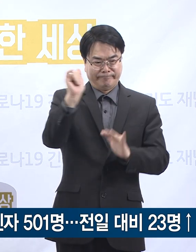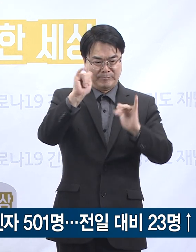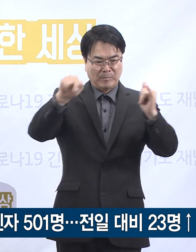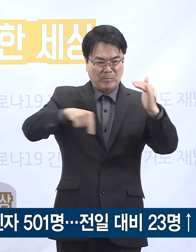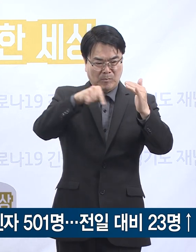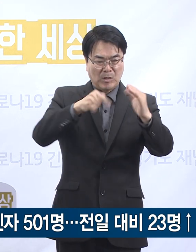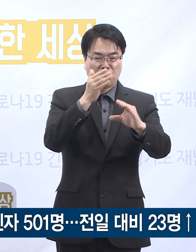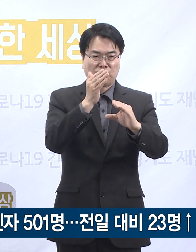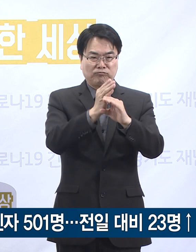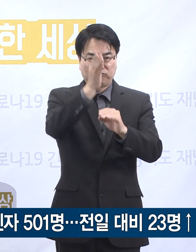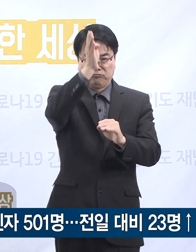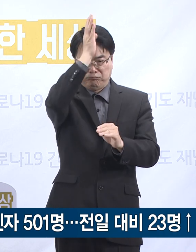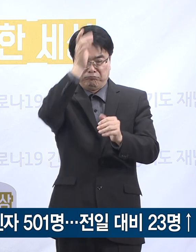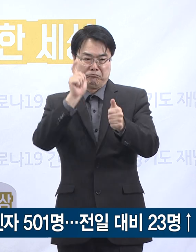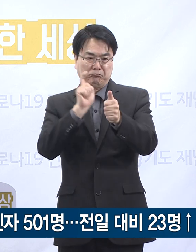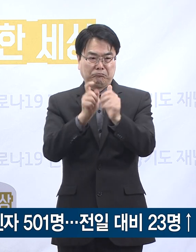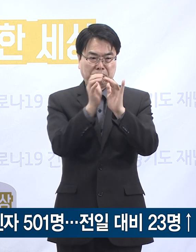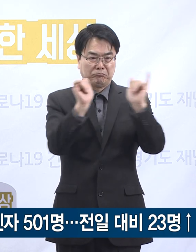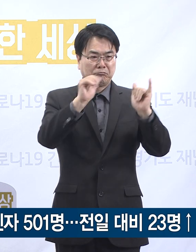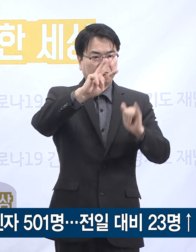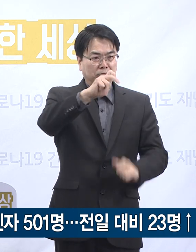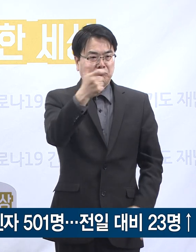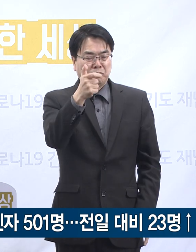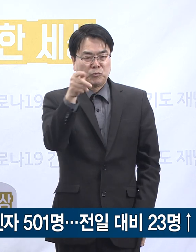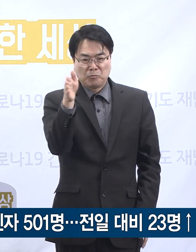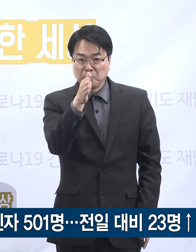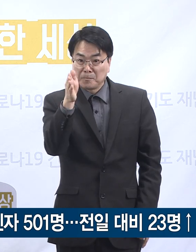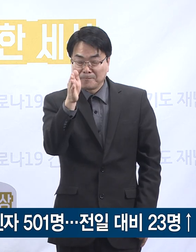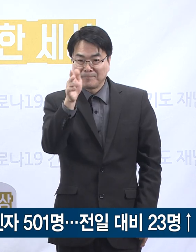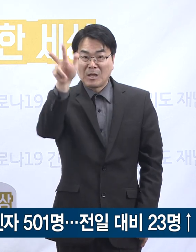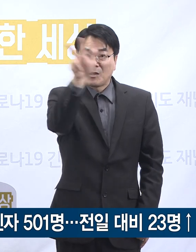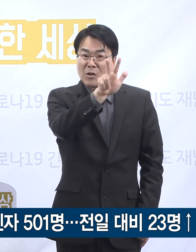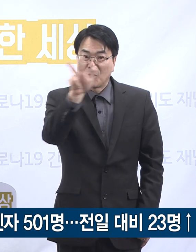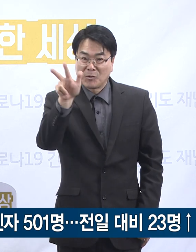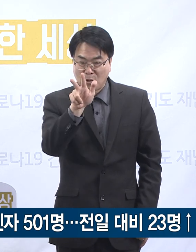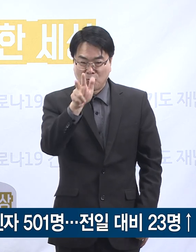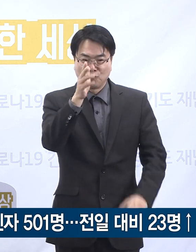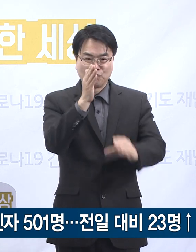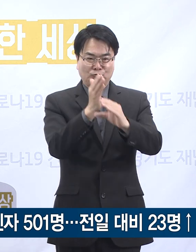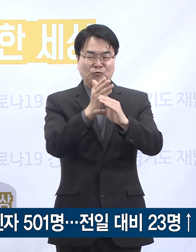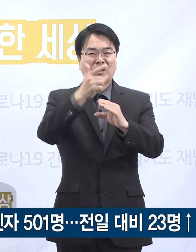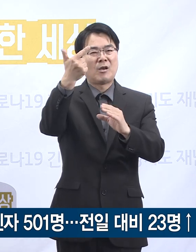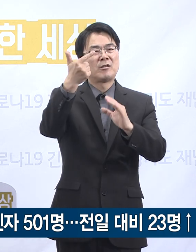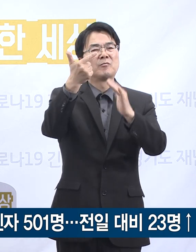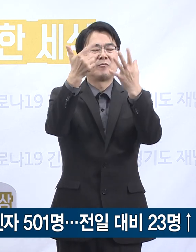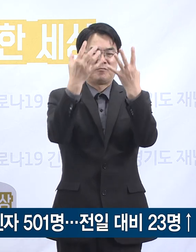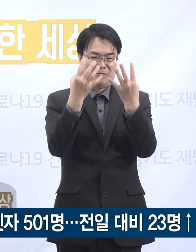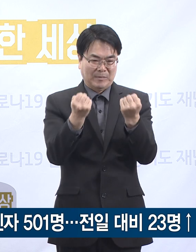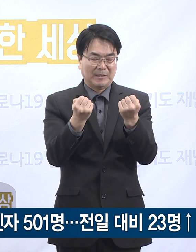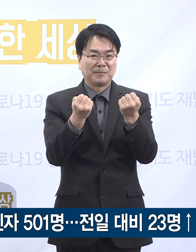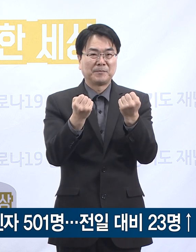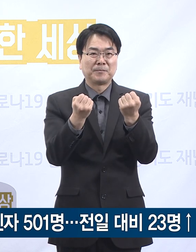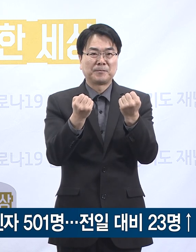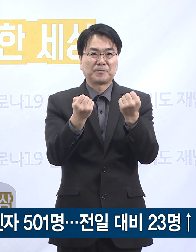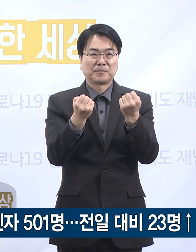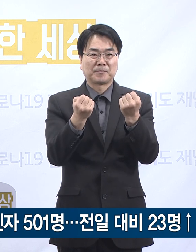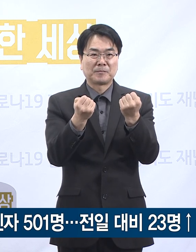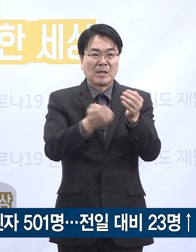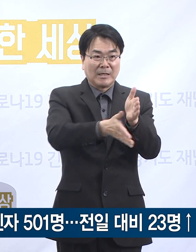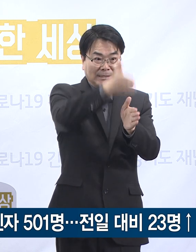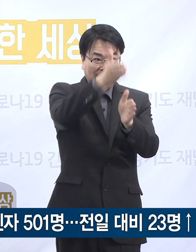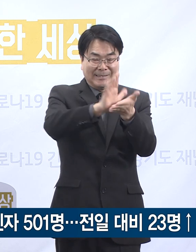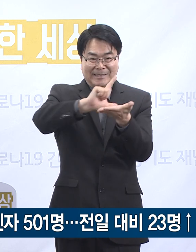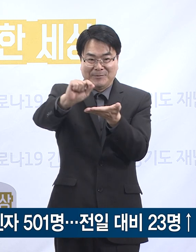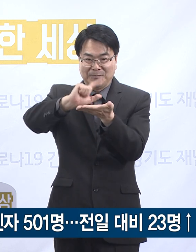발생 수는 36.5명으로 전국 17개 시도 중 여섯 번째입니다. 시군별로 보면